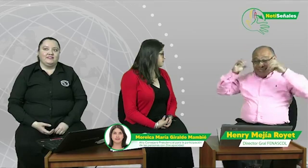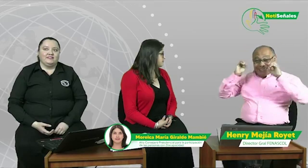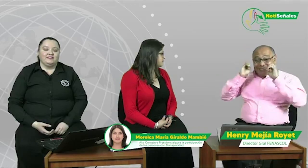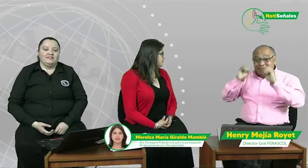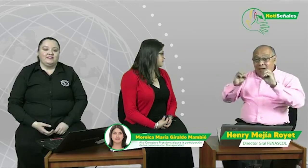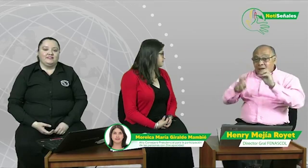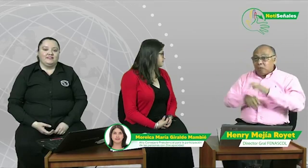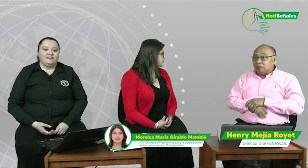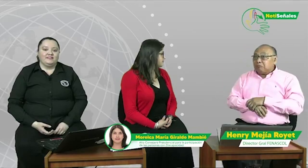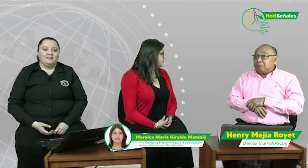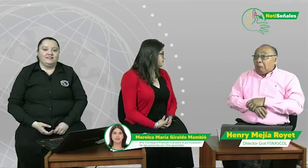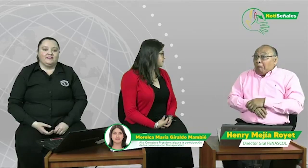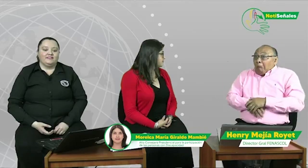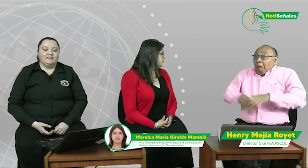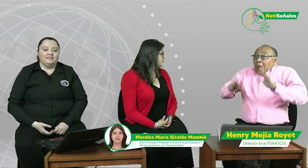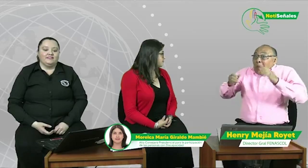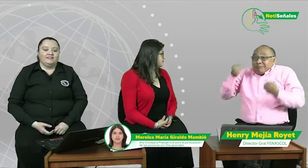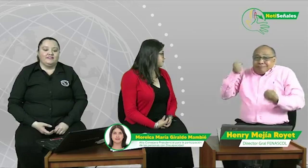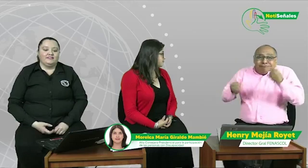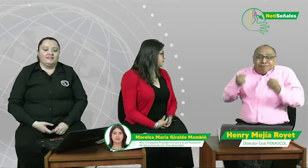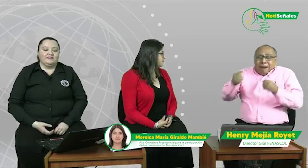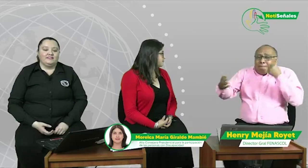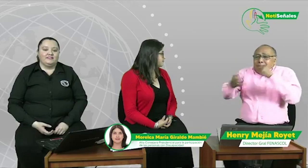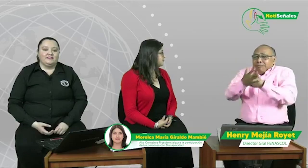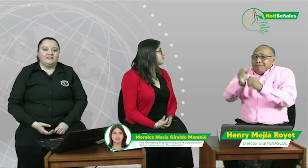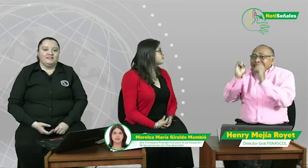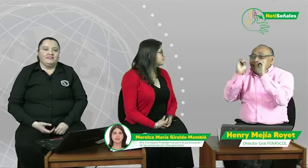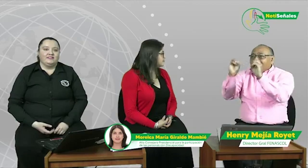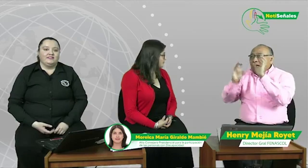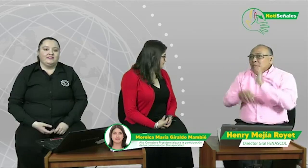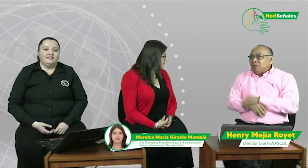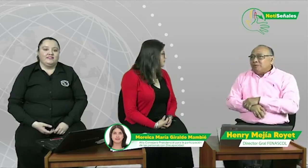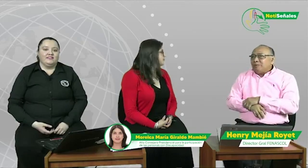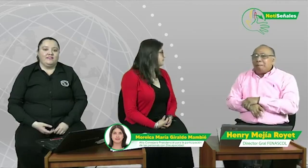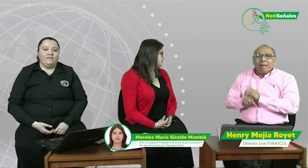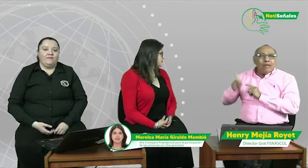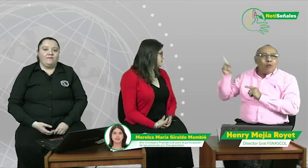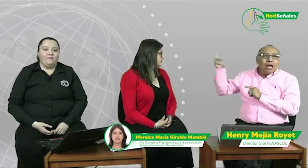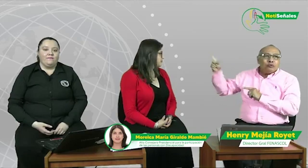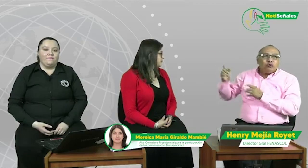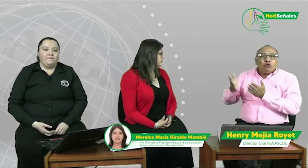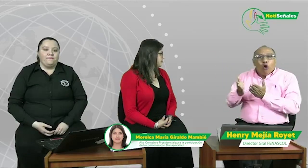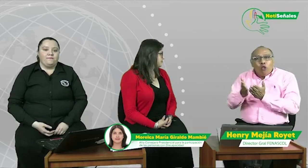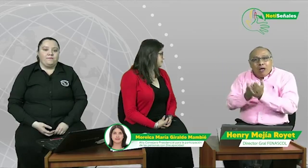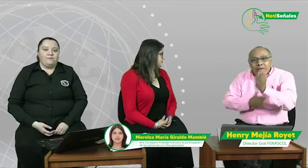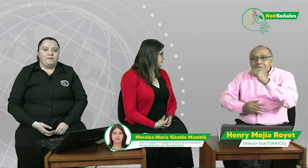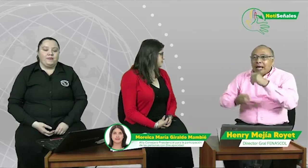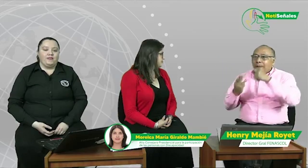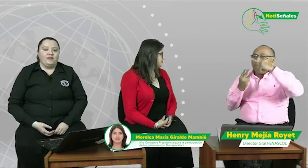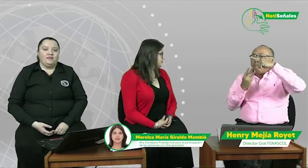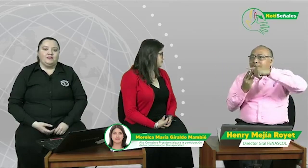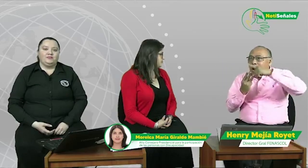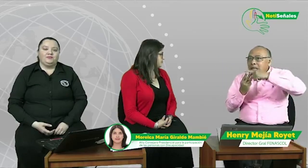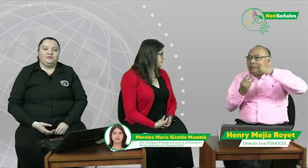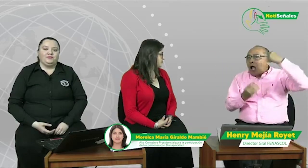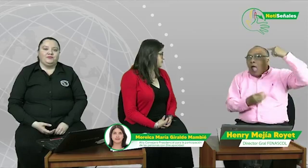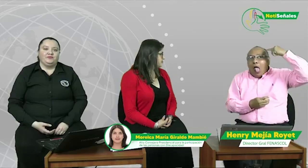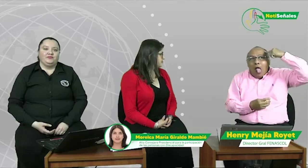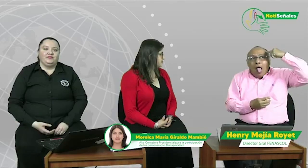usado audífono porque yo soy sordo profundo. No he tenido ni un solo accidente. Pero resulta que en esta clase